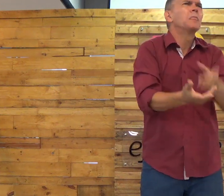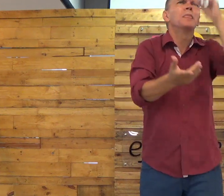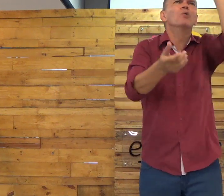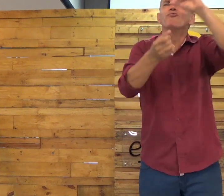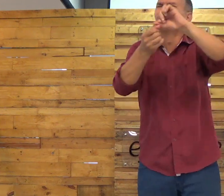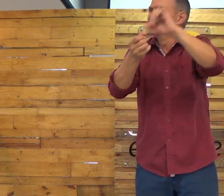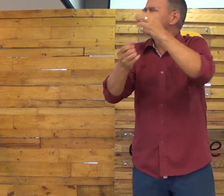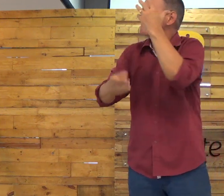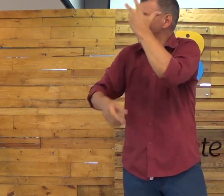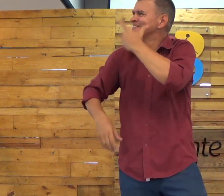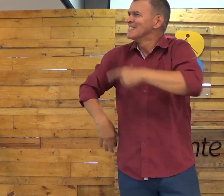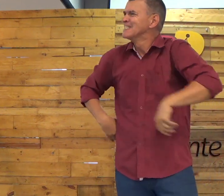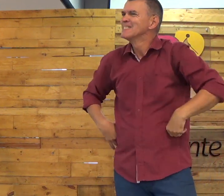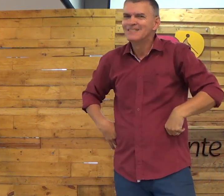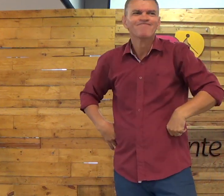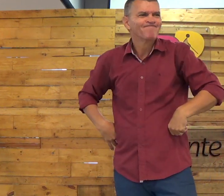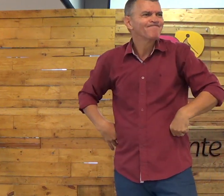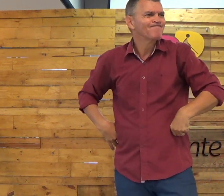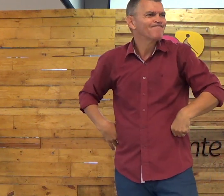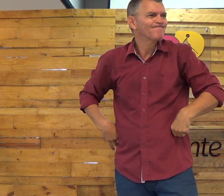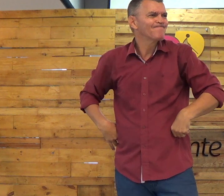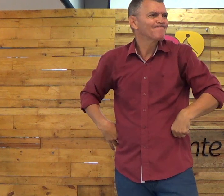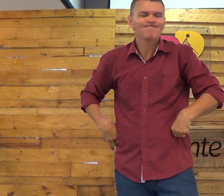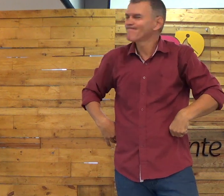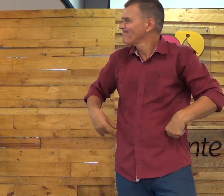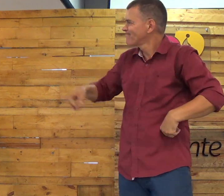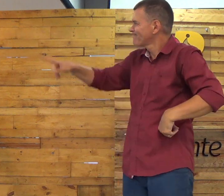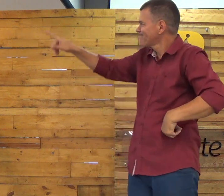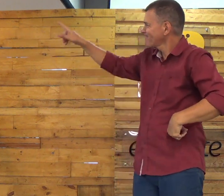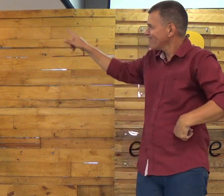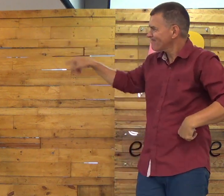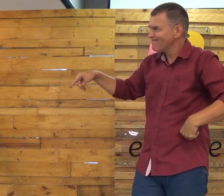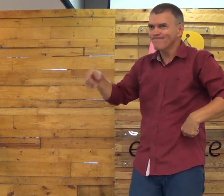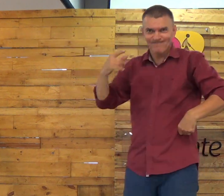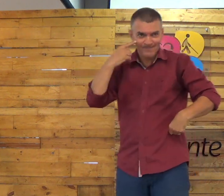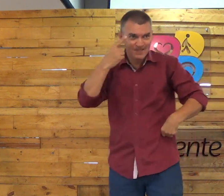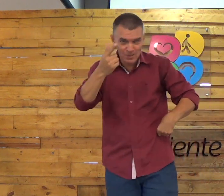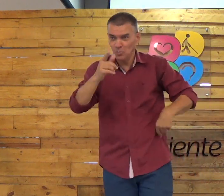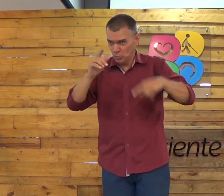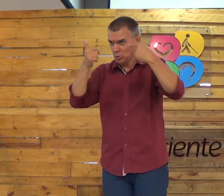várias cores, de vários tipos. O que Deus faz é muito bonito mesmo. Olha só.